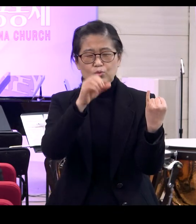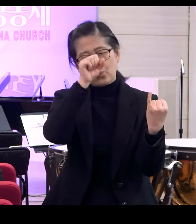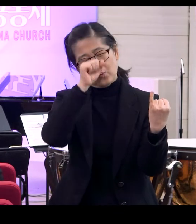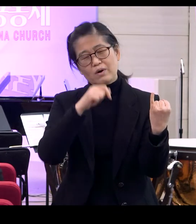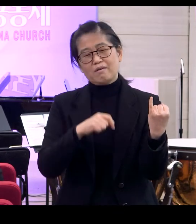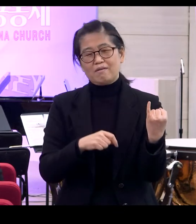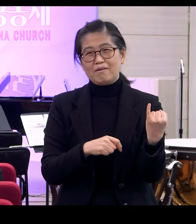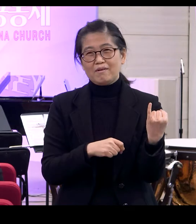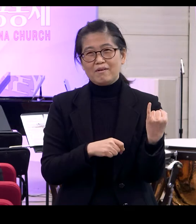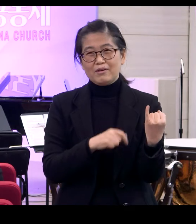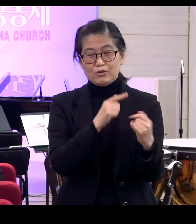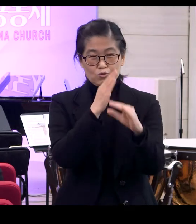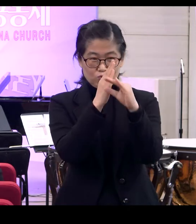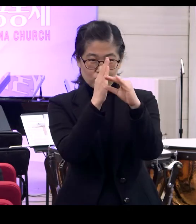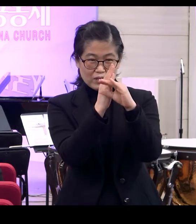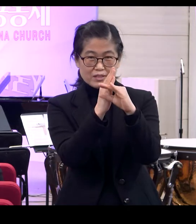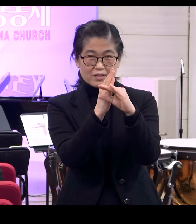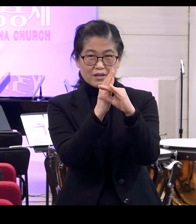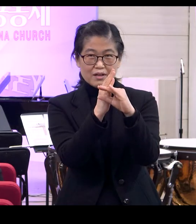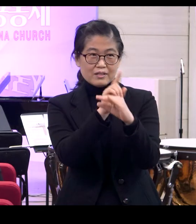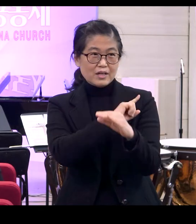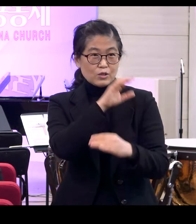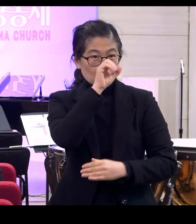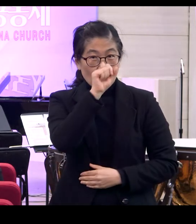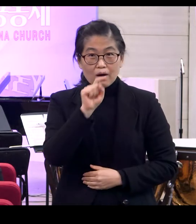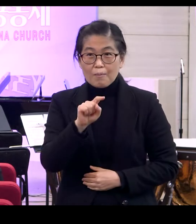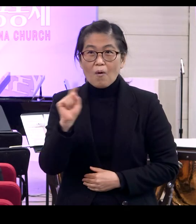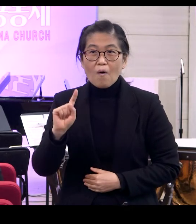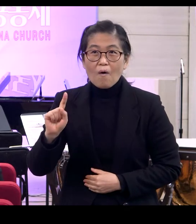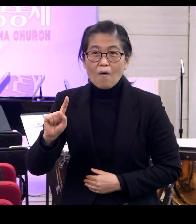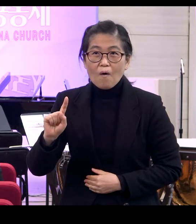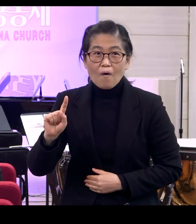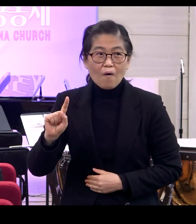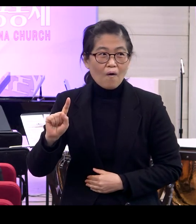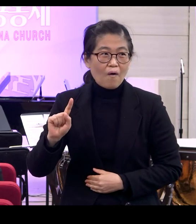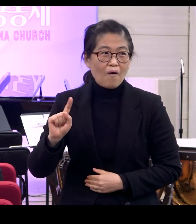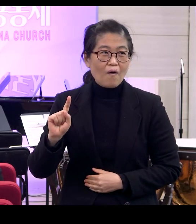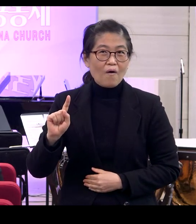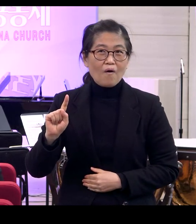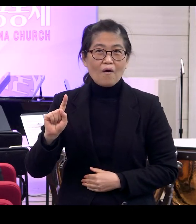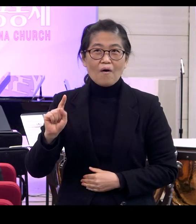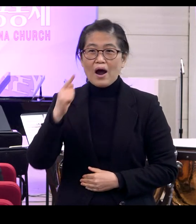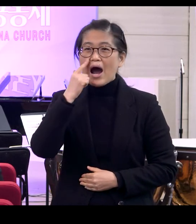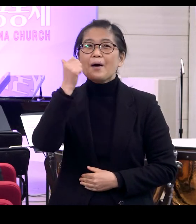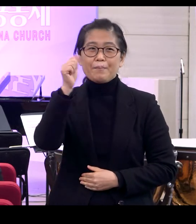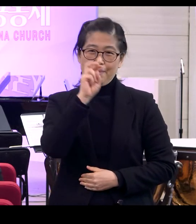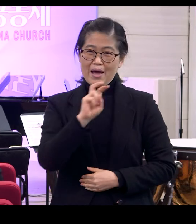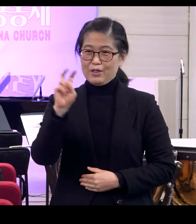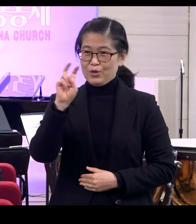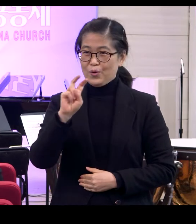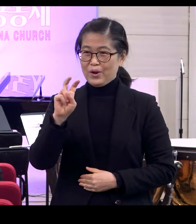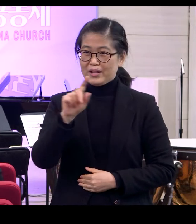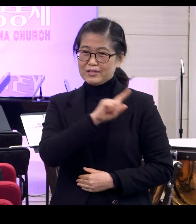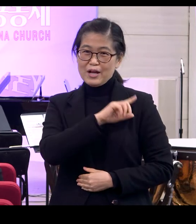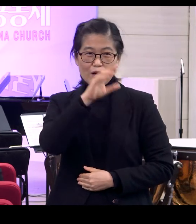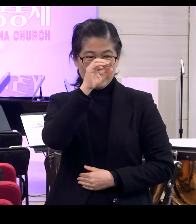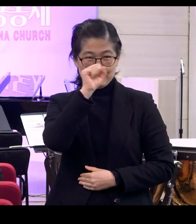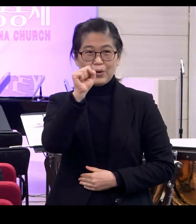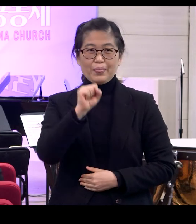그 중에서 모든 분들이 가장 좋았다고 말하는 게 뭐냐면 아빠의 노래 김수지